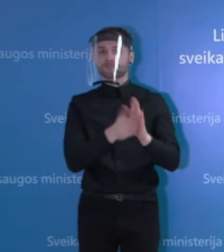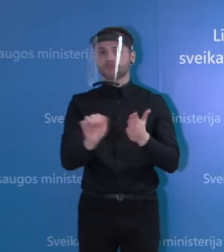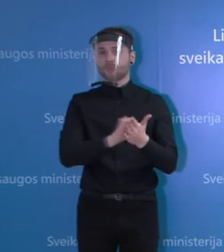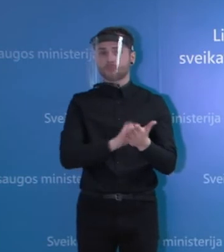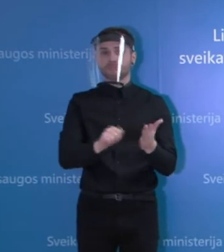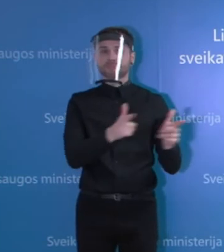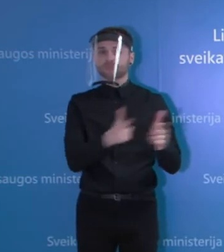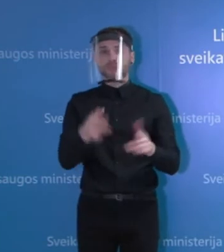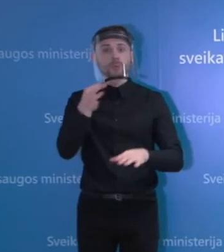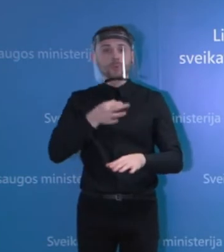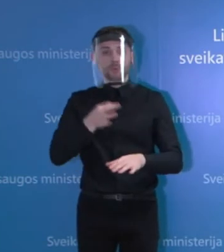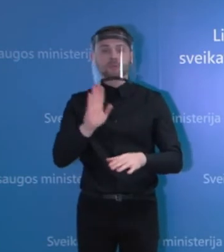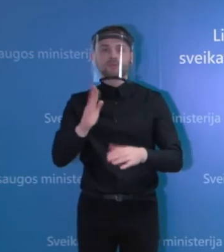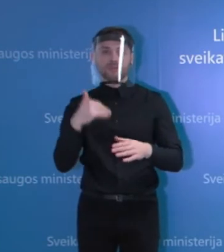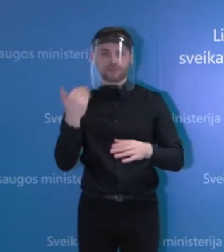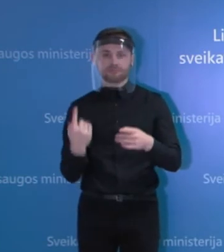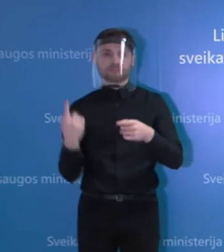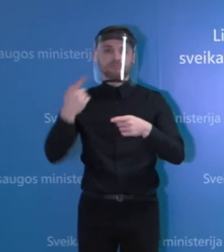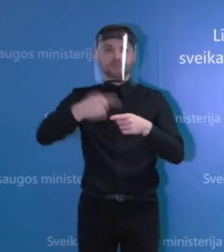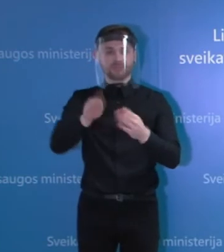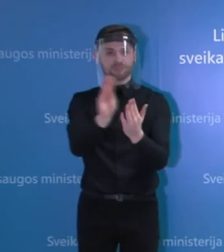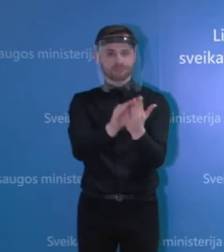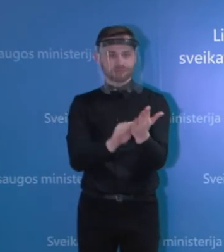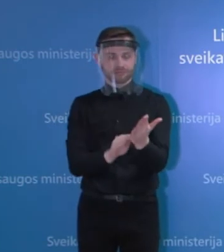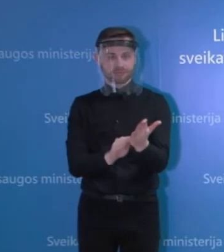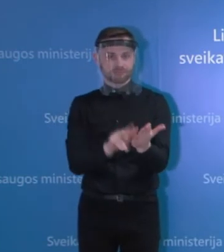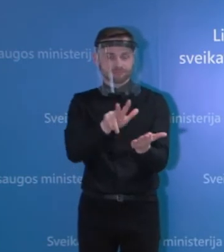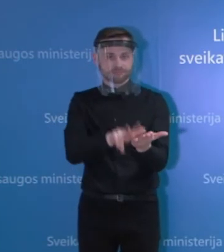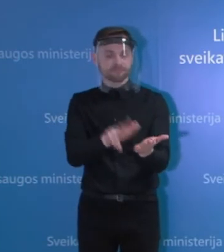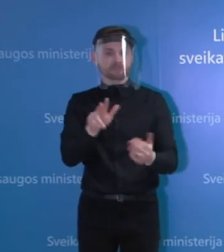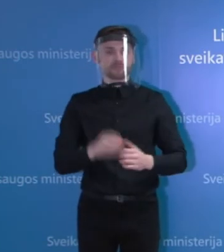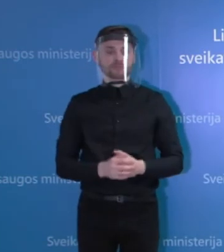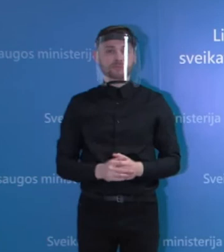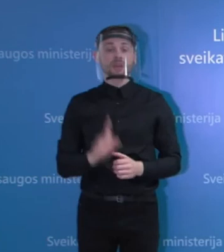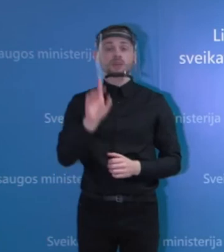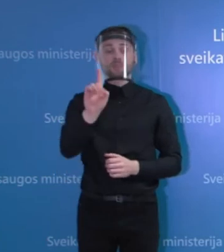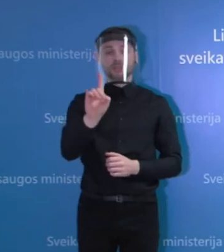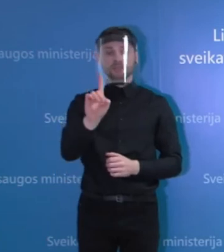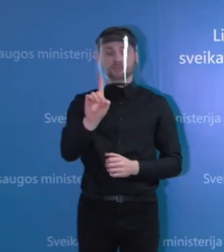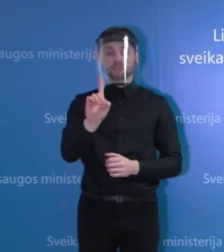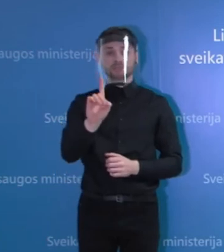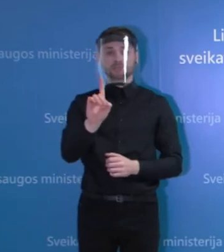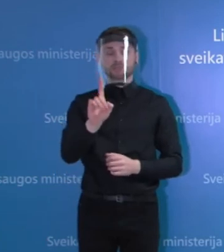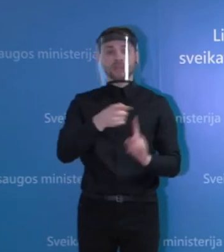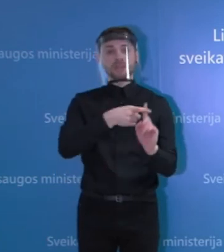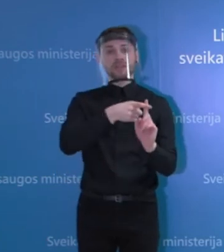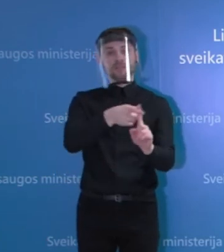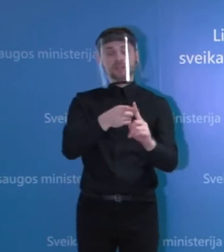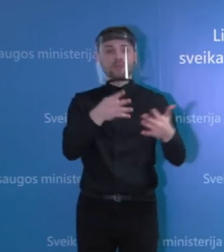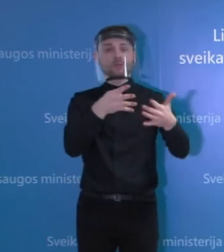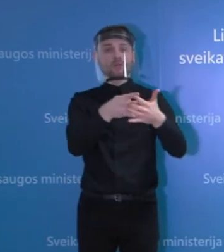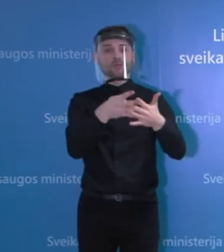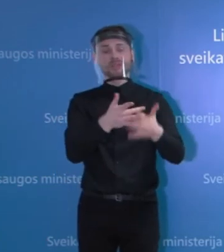nurodymai papildomi bus duoti, bet aiškiai matosi, kad besisteminio infekcijų